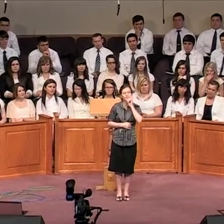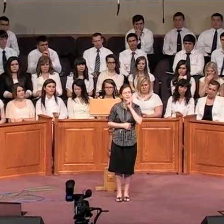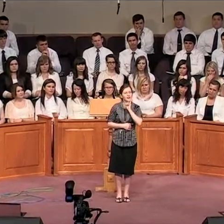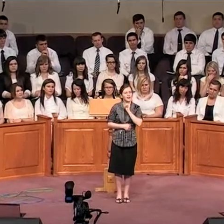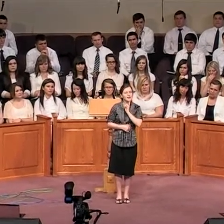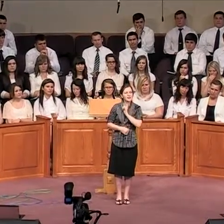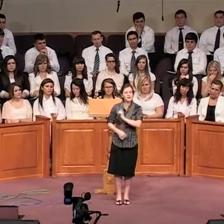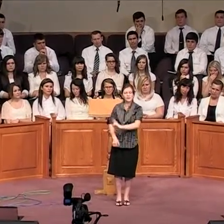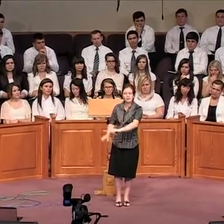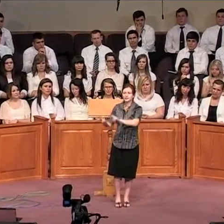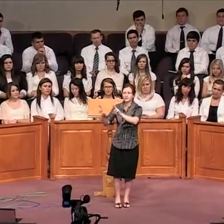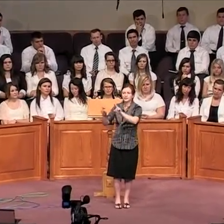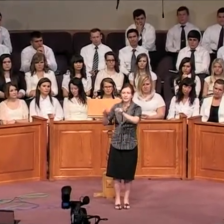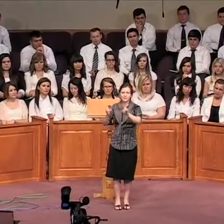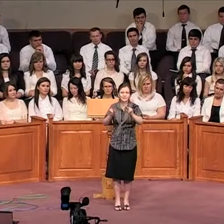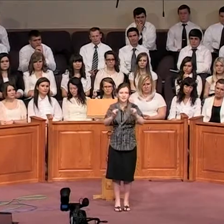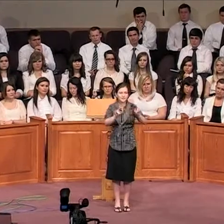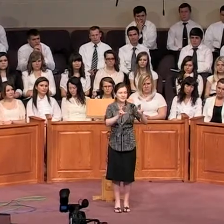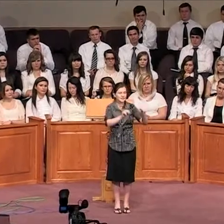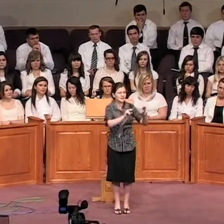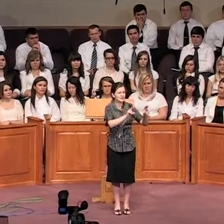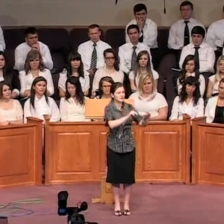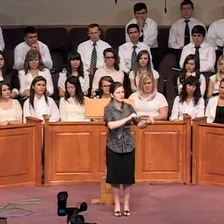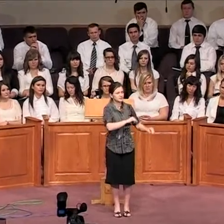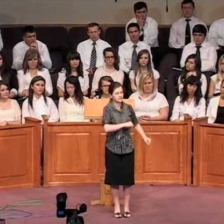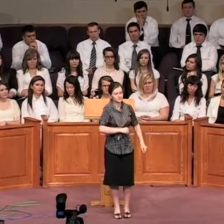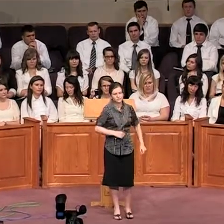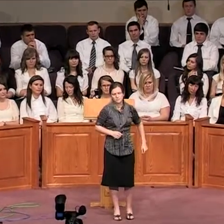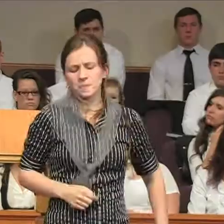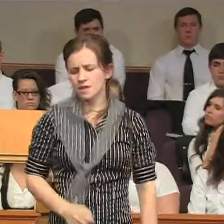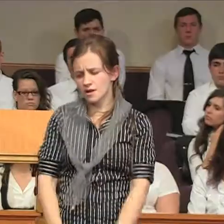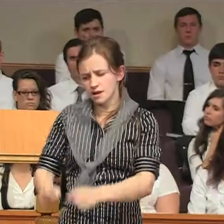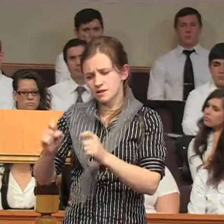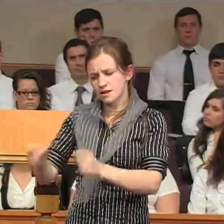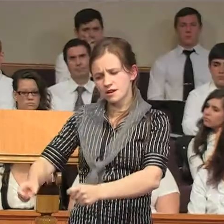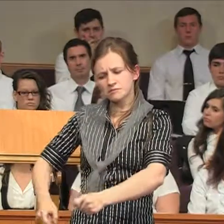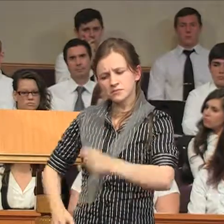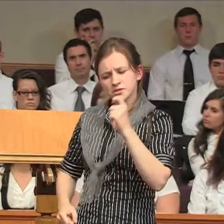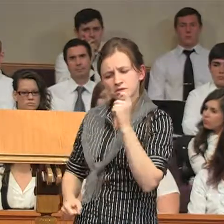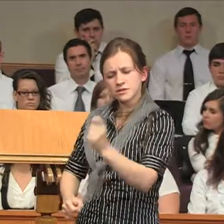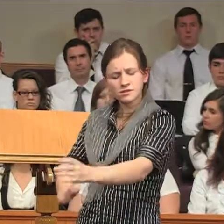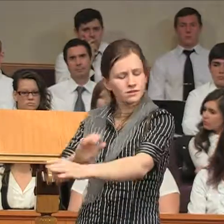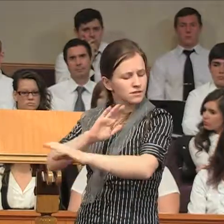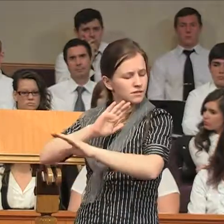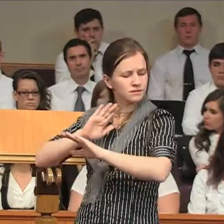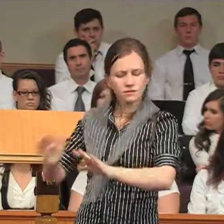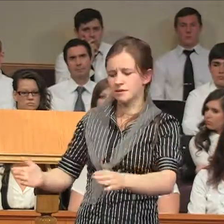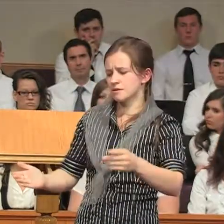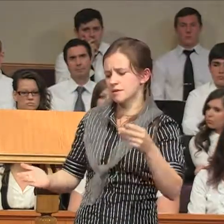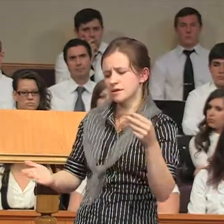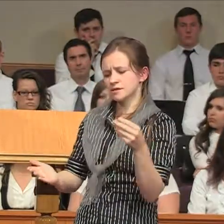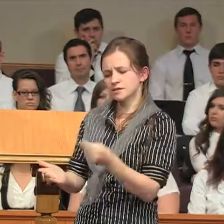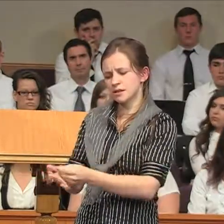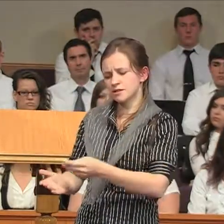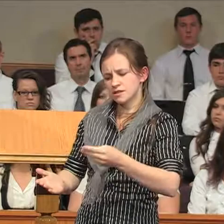наслажденье, А другие не заплатят